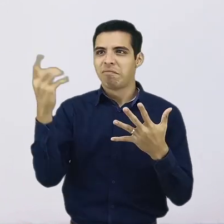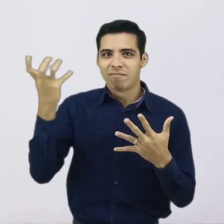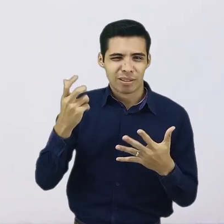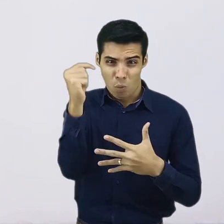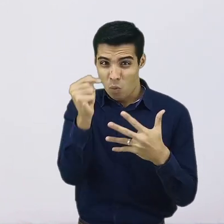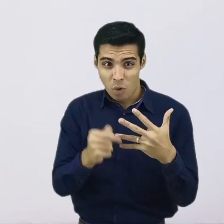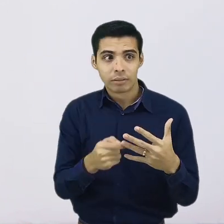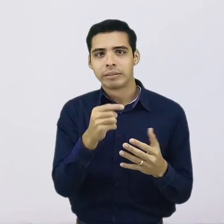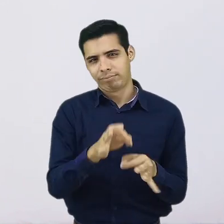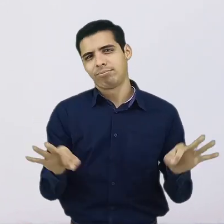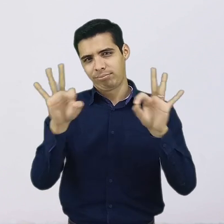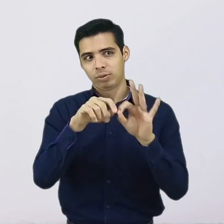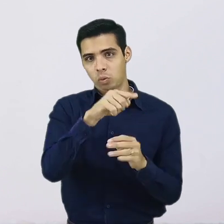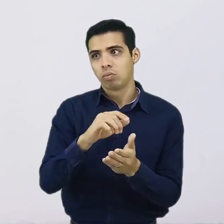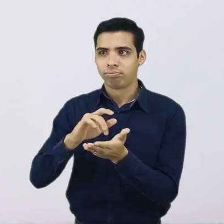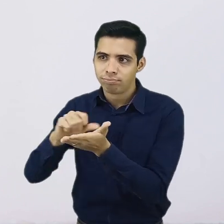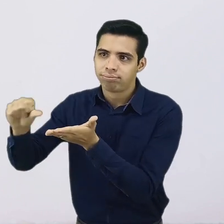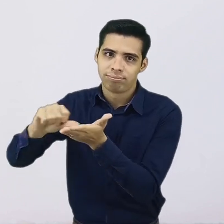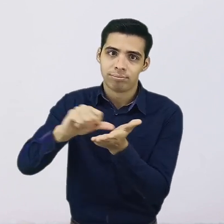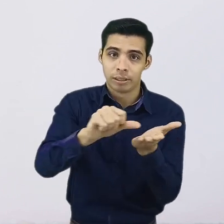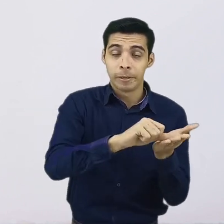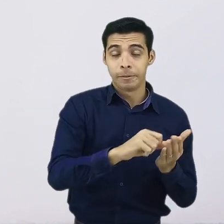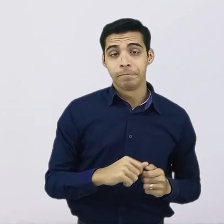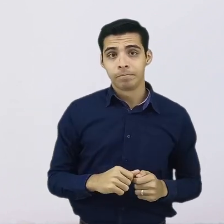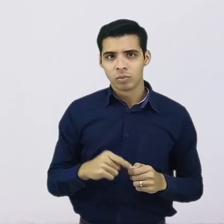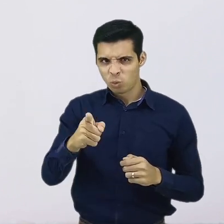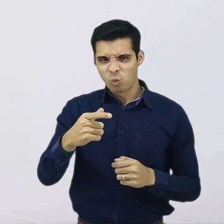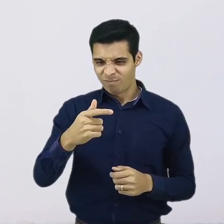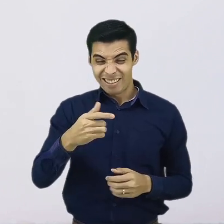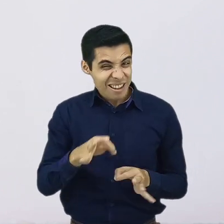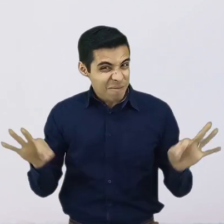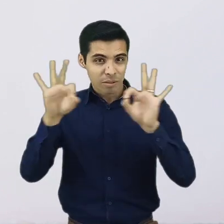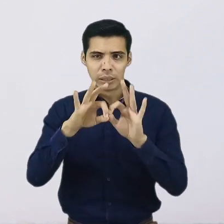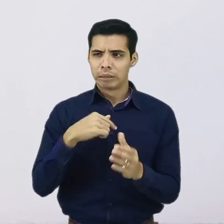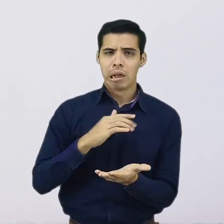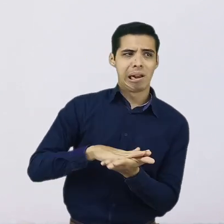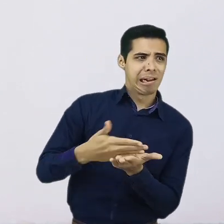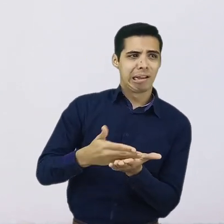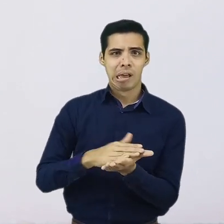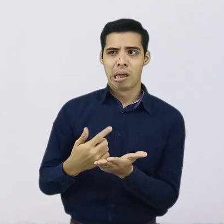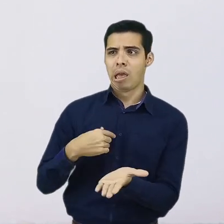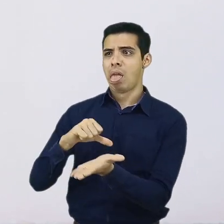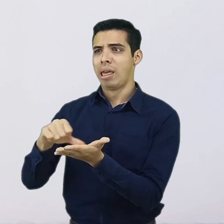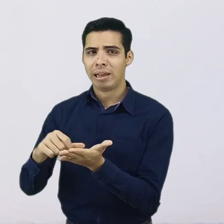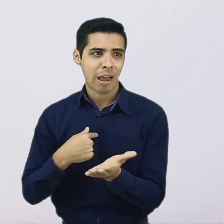del Fondo de Emergencias se haga realidad, se debe hacer muy firme con nuestras decisiones financieras y con las expectativas que tengamos.